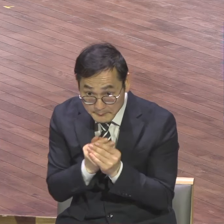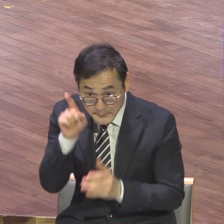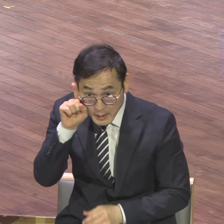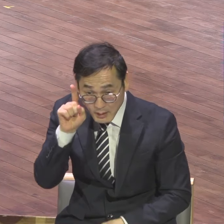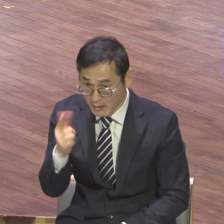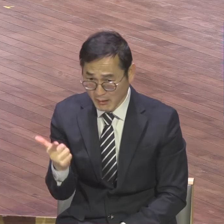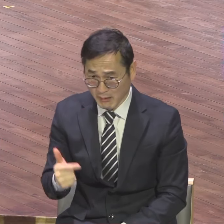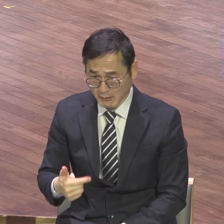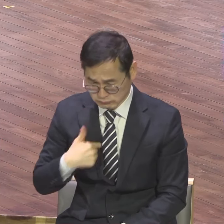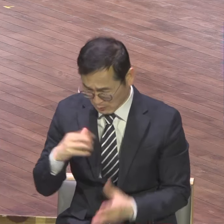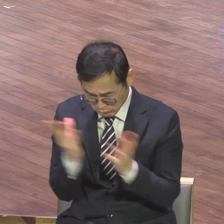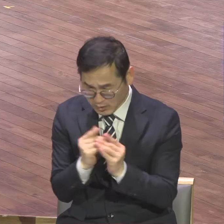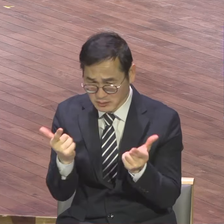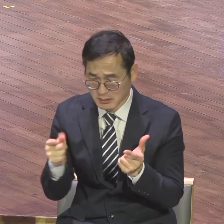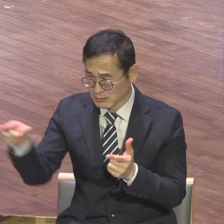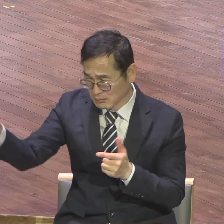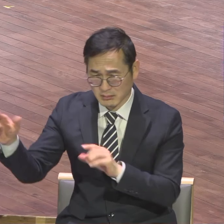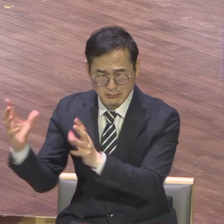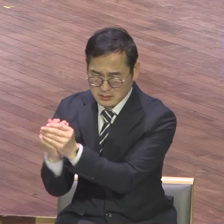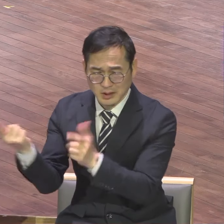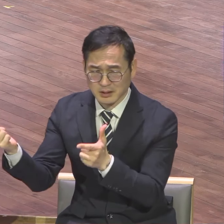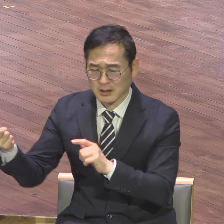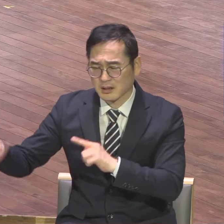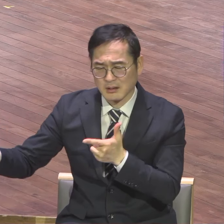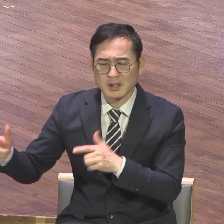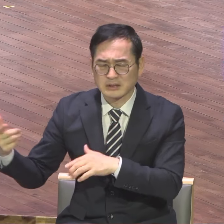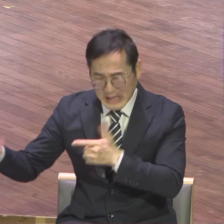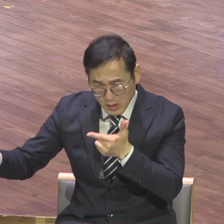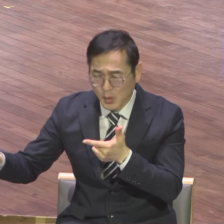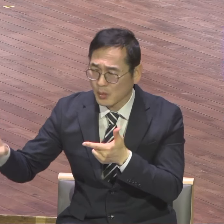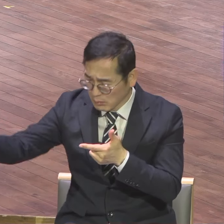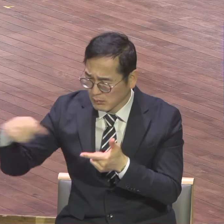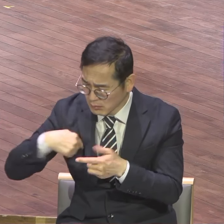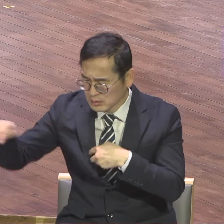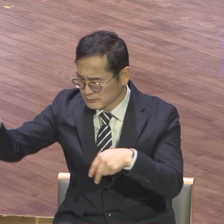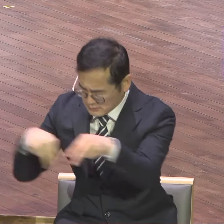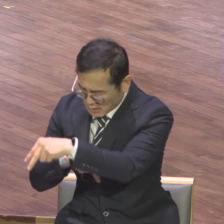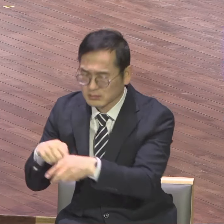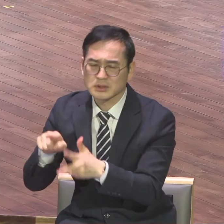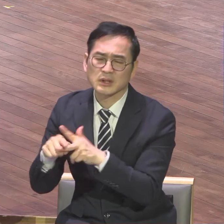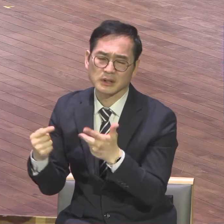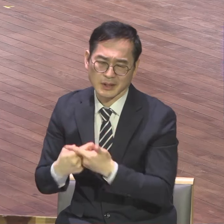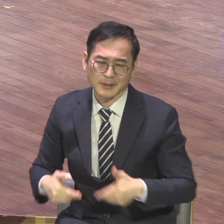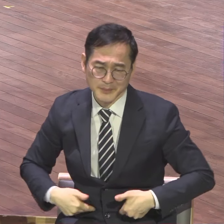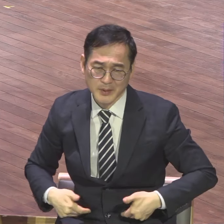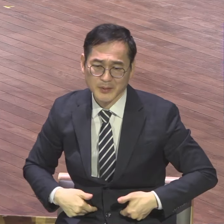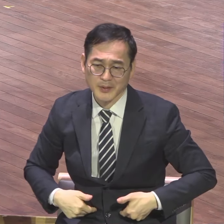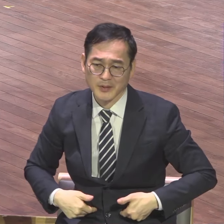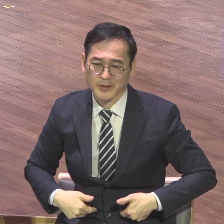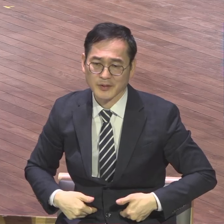불완전합니다 우리는 주님 앞에 설 때까지 천국 갈 때까지 공사 중이에요